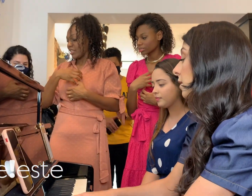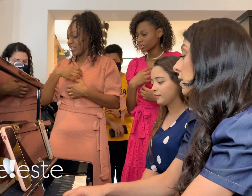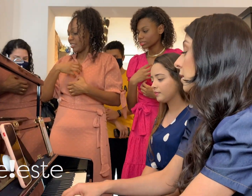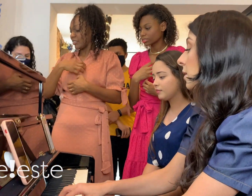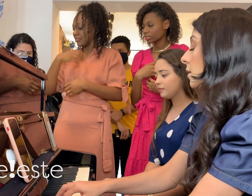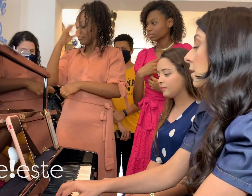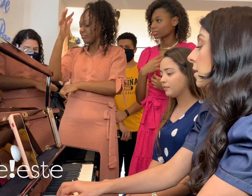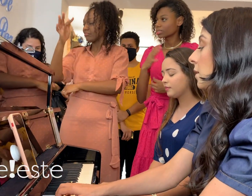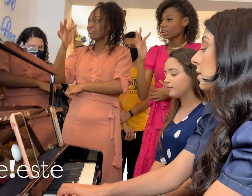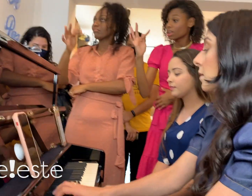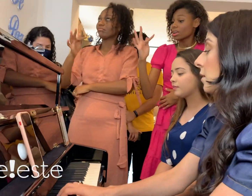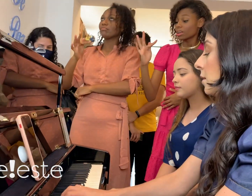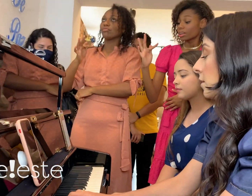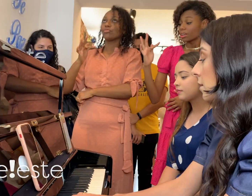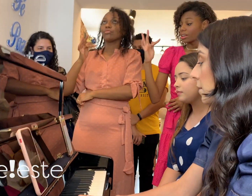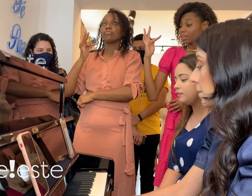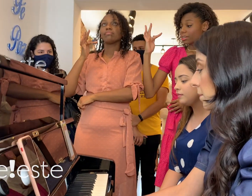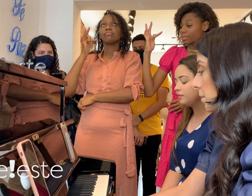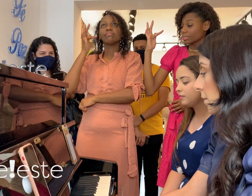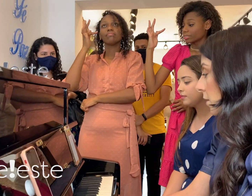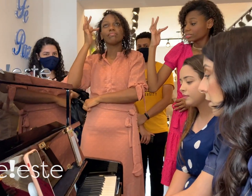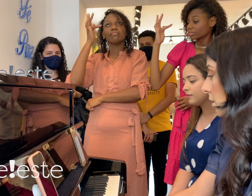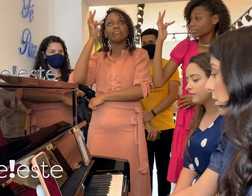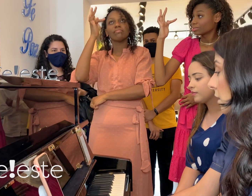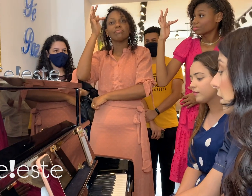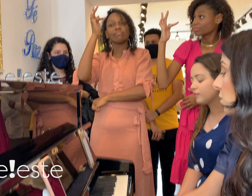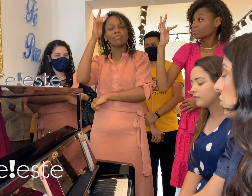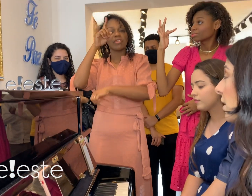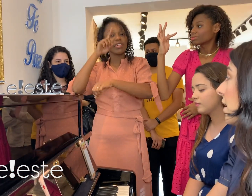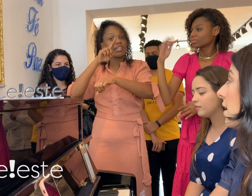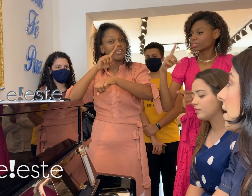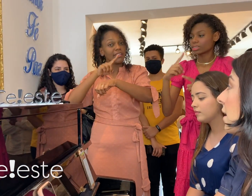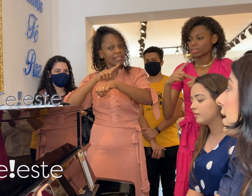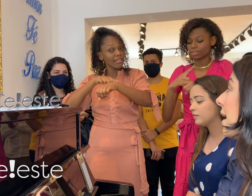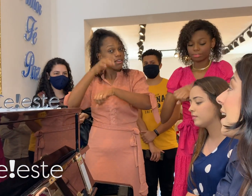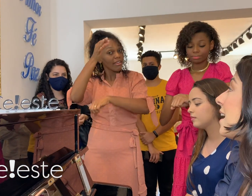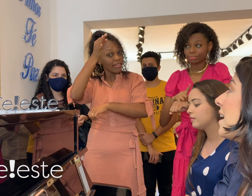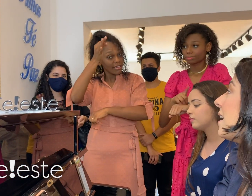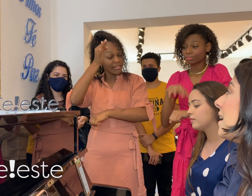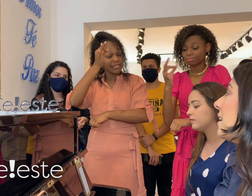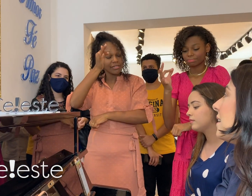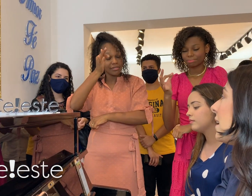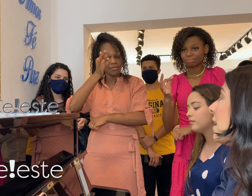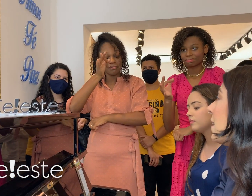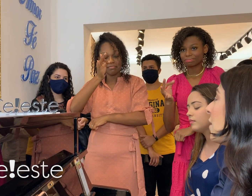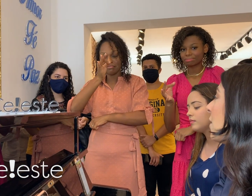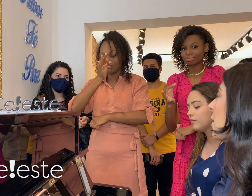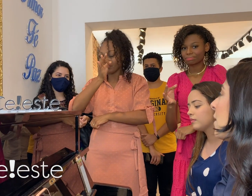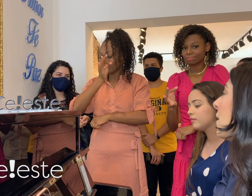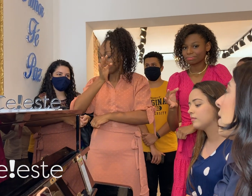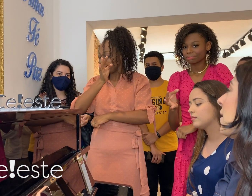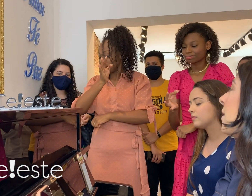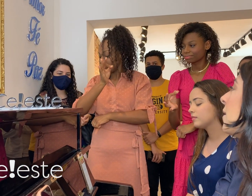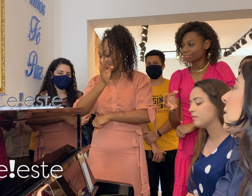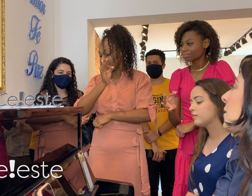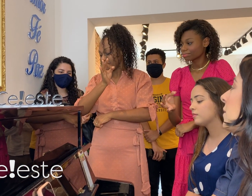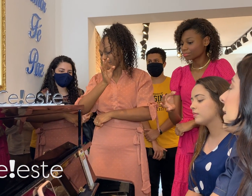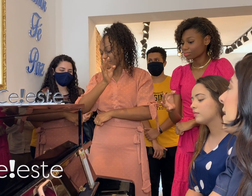chegar a hora